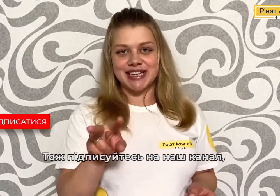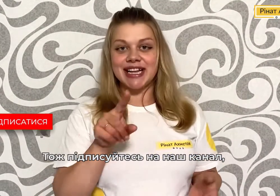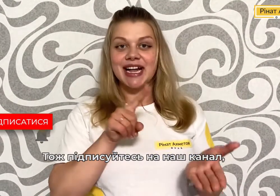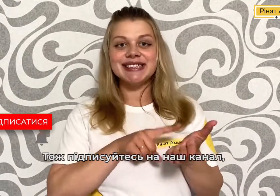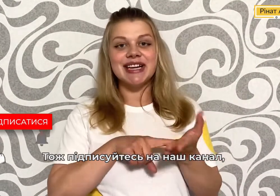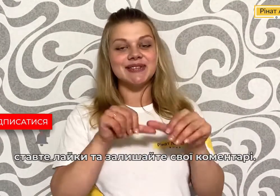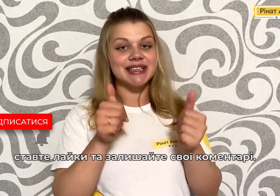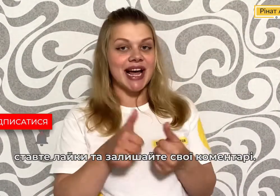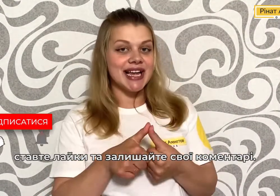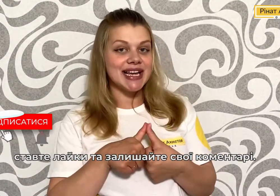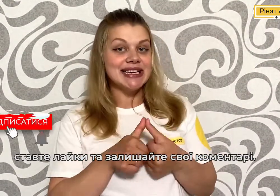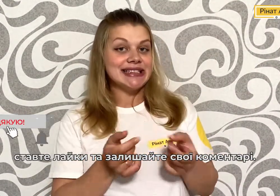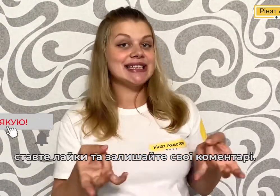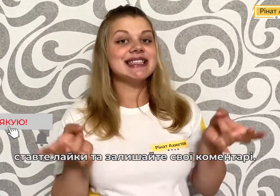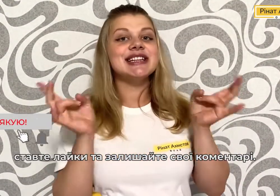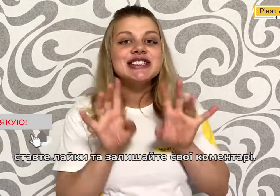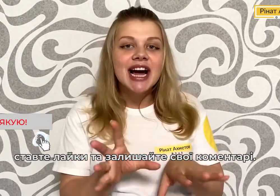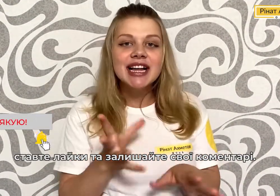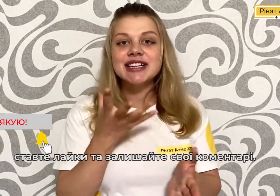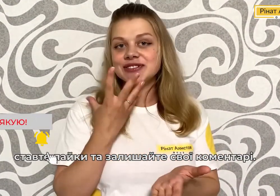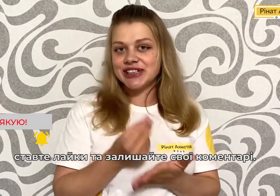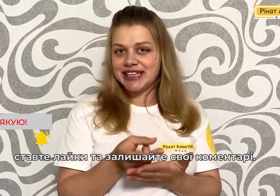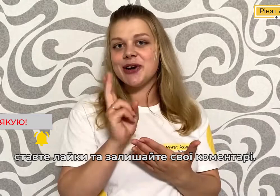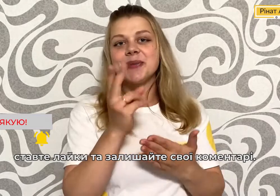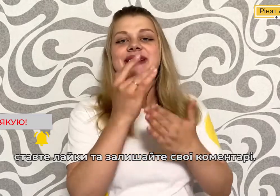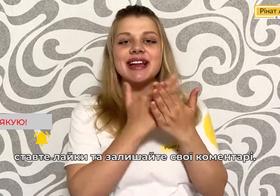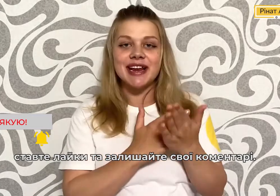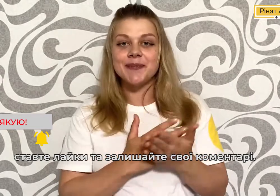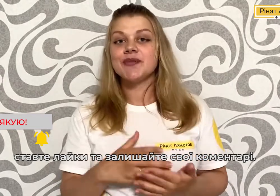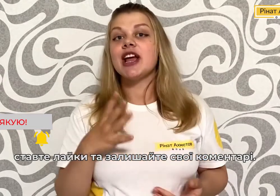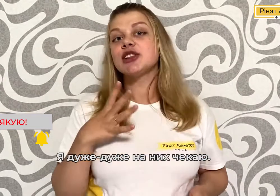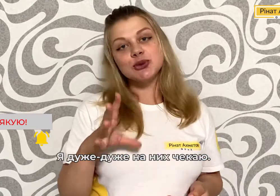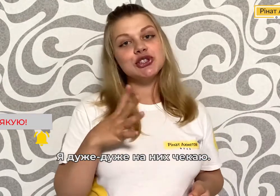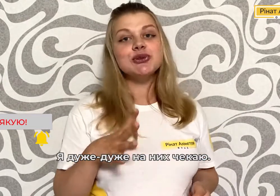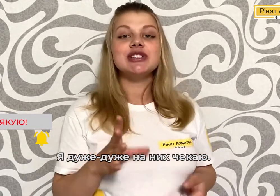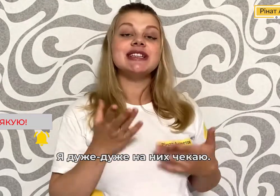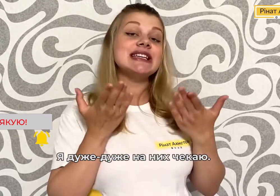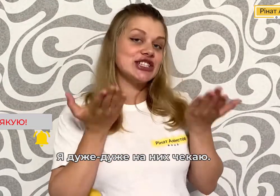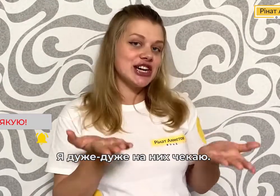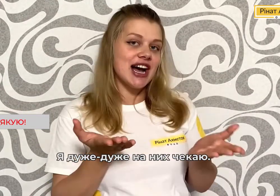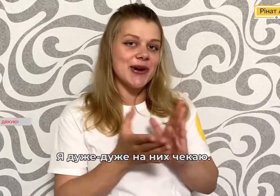канал Ставте лайки Та залишайте свої коментарі Я дуже-дуже на них чекаю